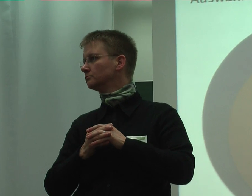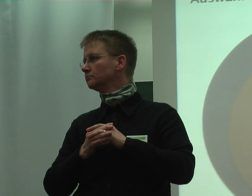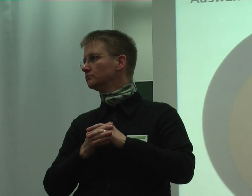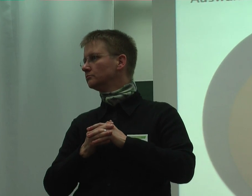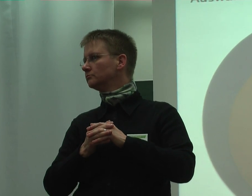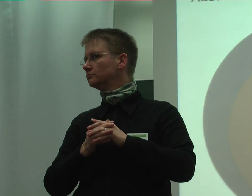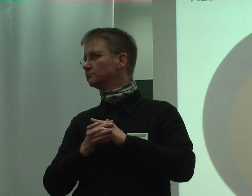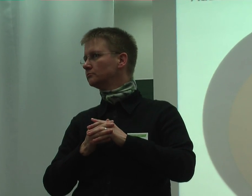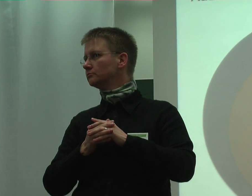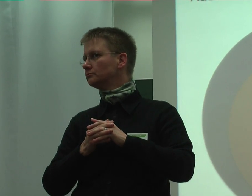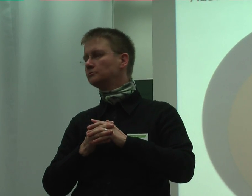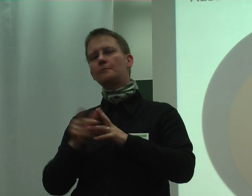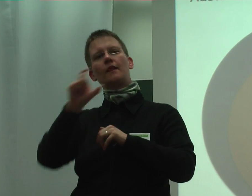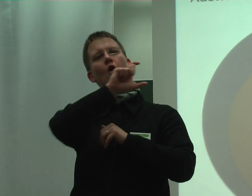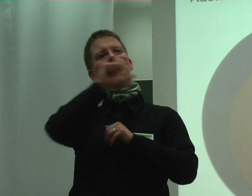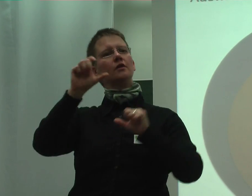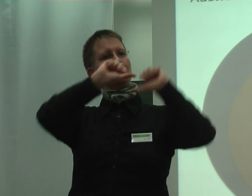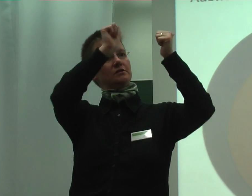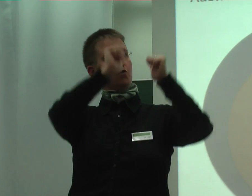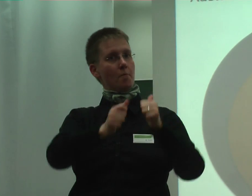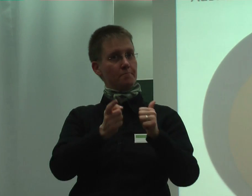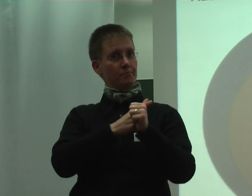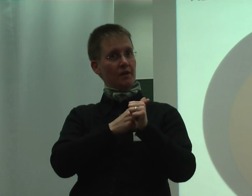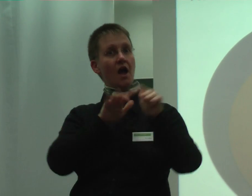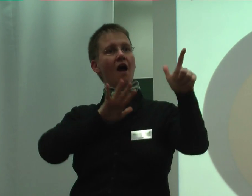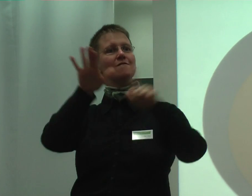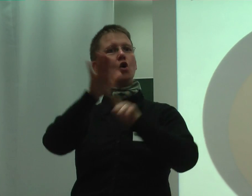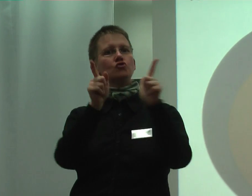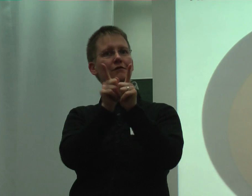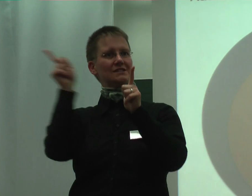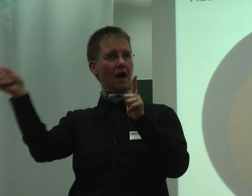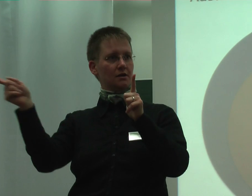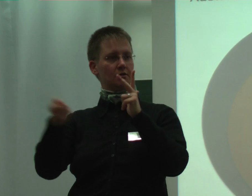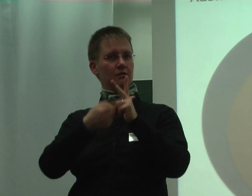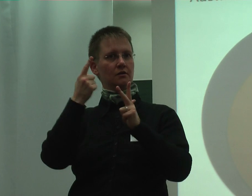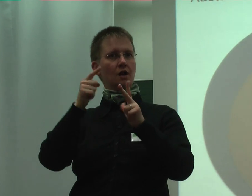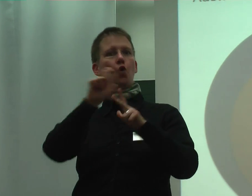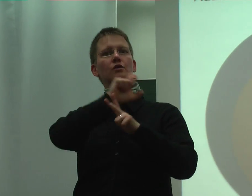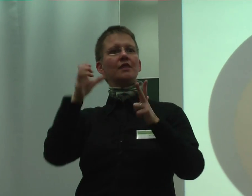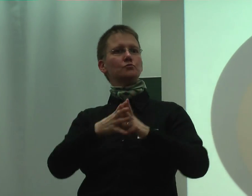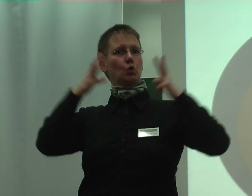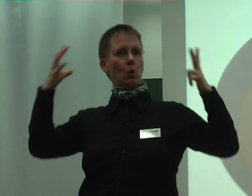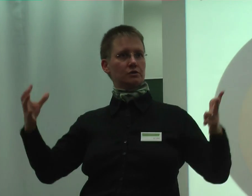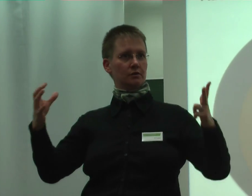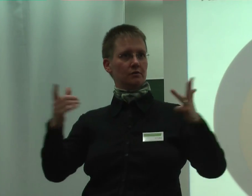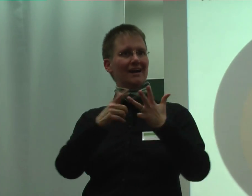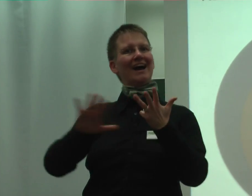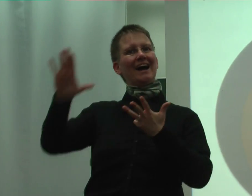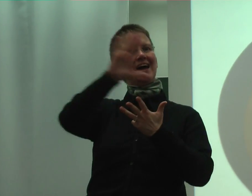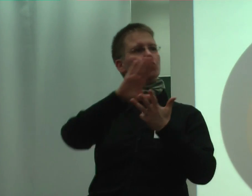Nach Unternehmensform, Wirtschaftszweig, Unternehmensgröße, regionaler Verteilung